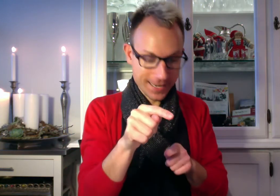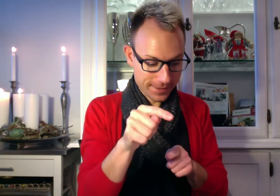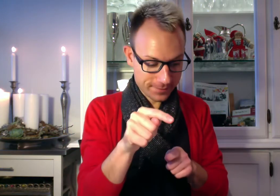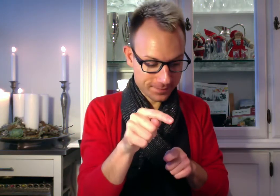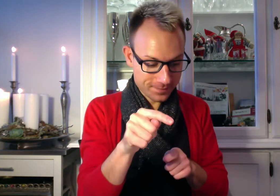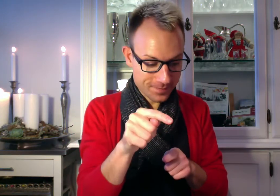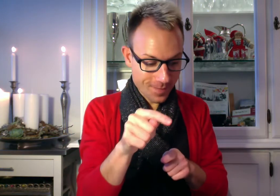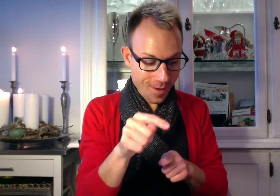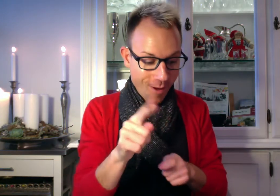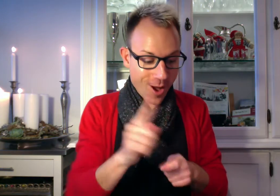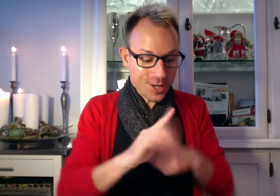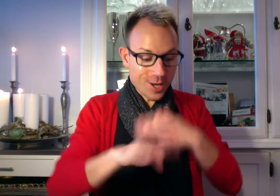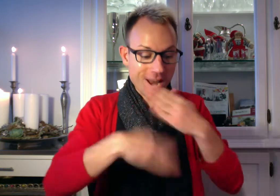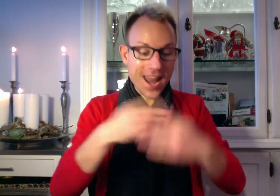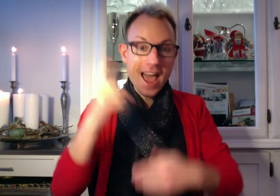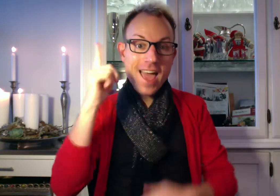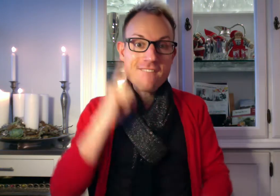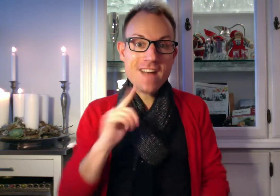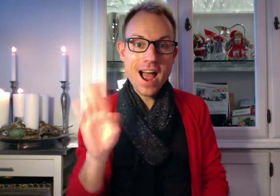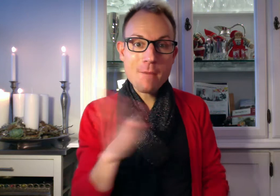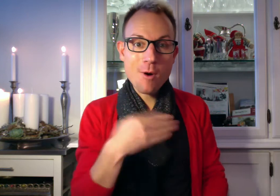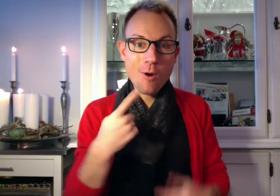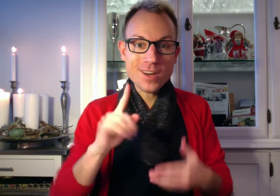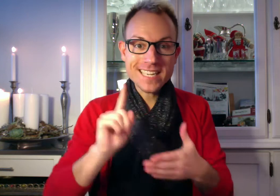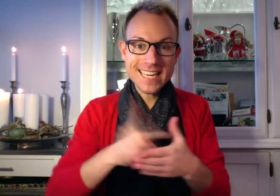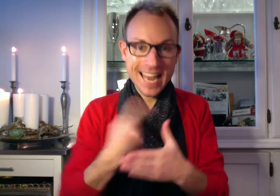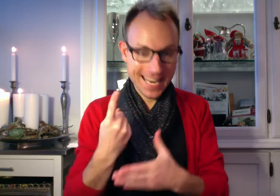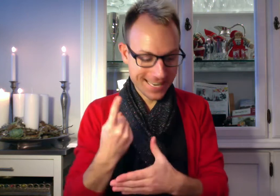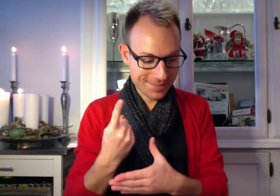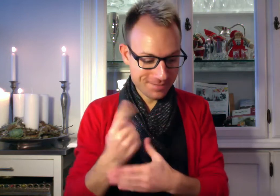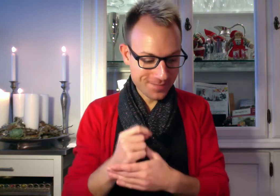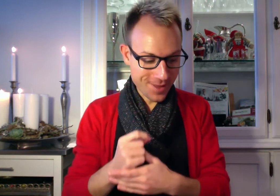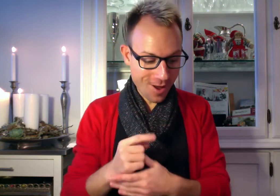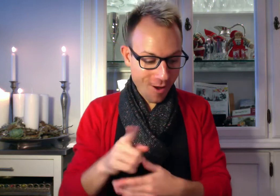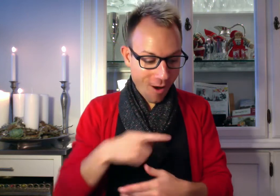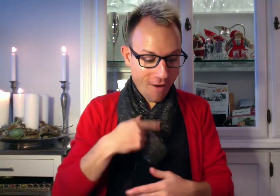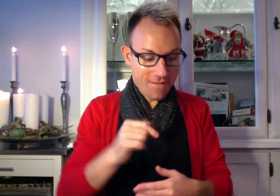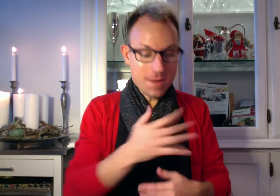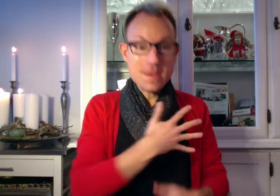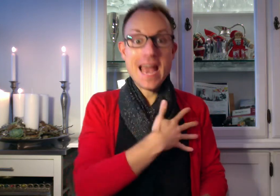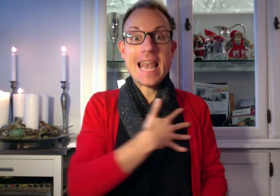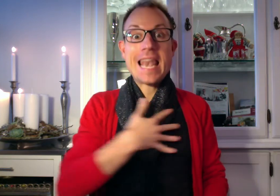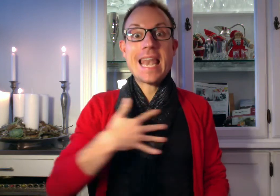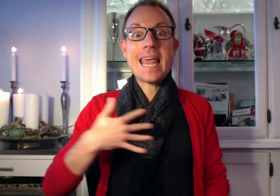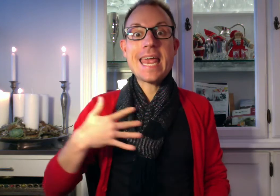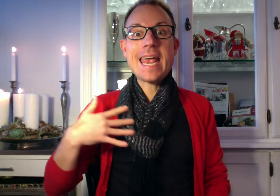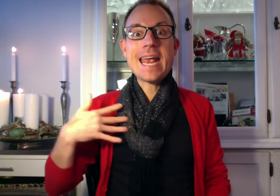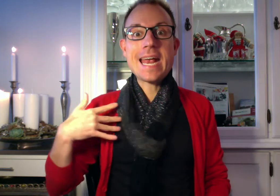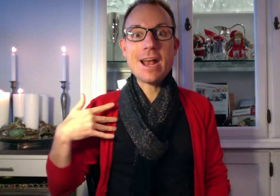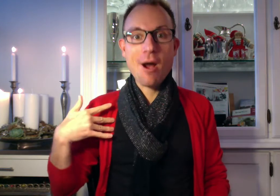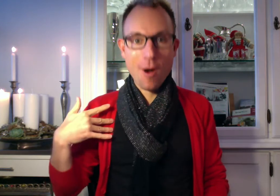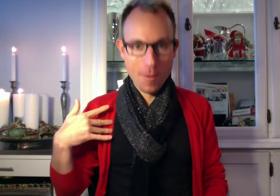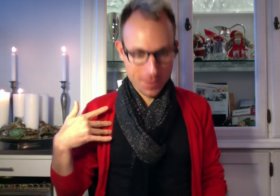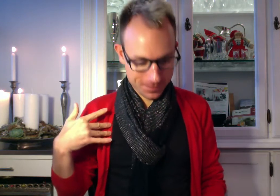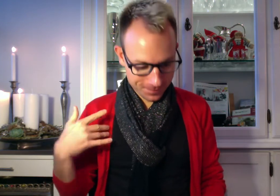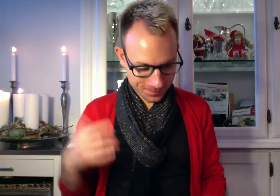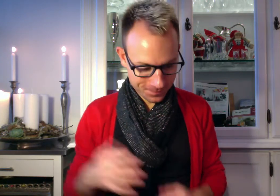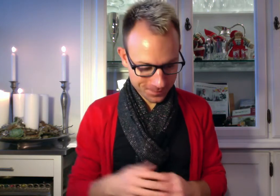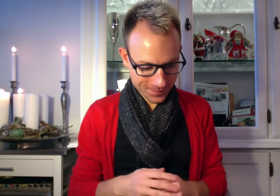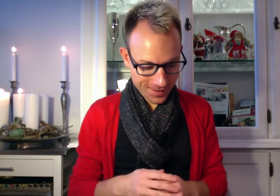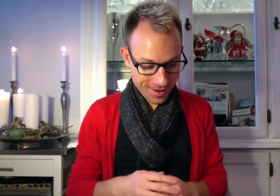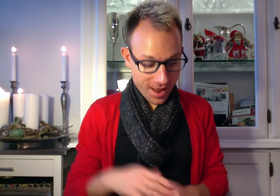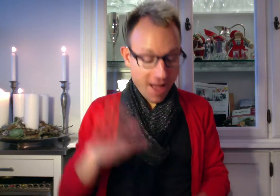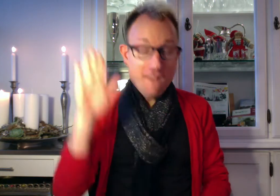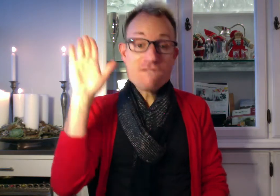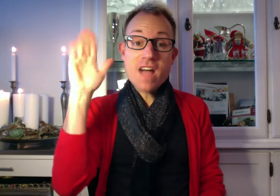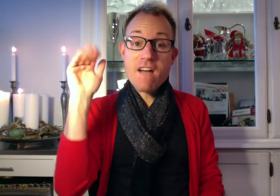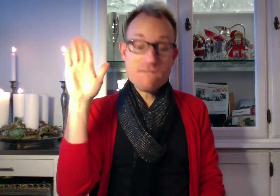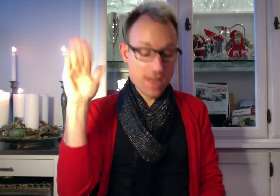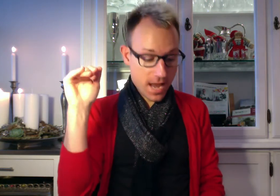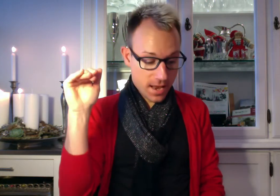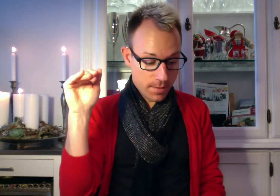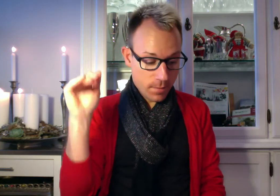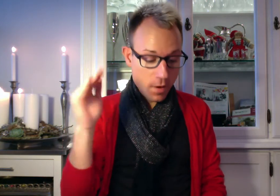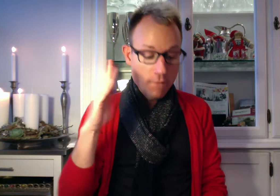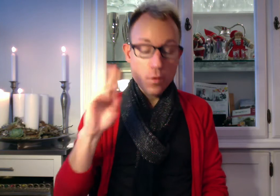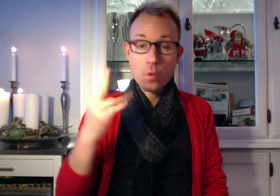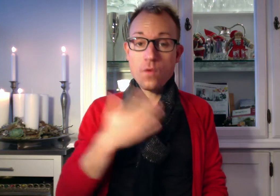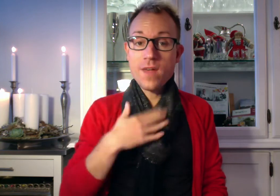Så leger far med os igen. Og vi bliver længere oppe. Farvel. Nu vil